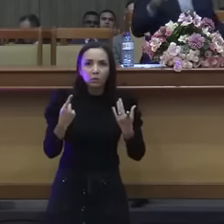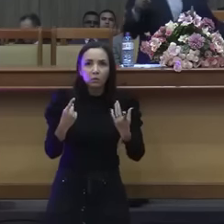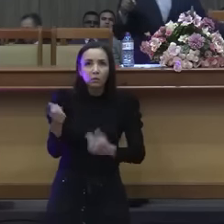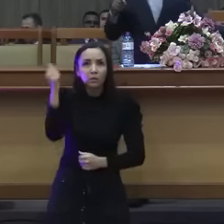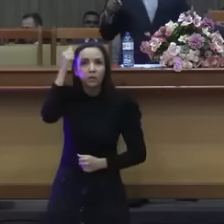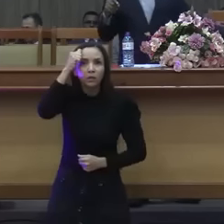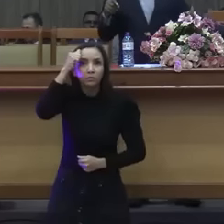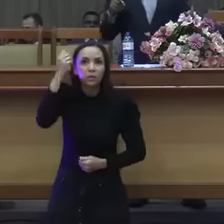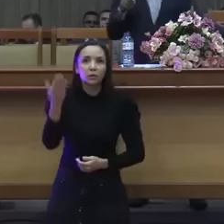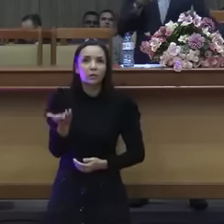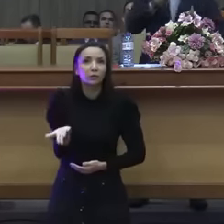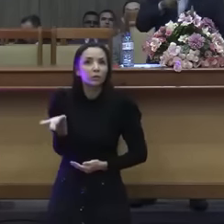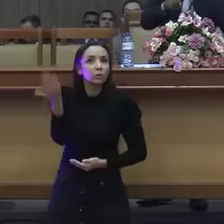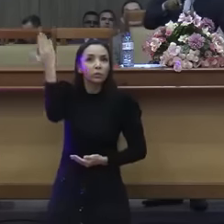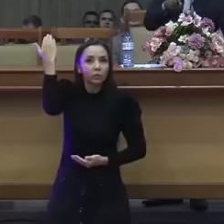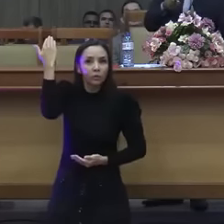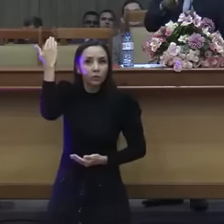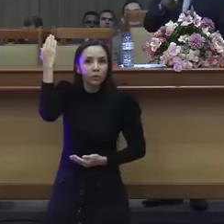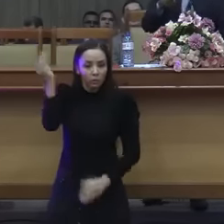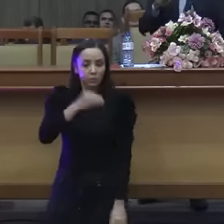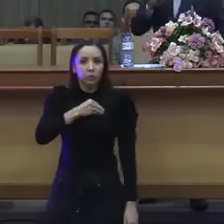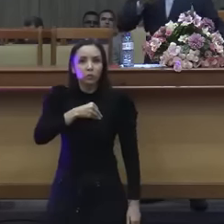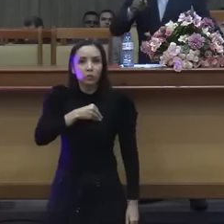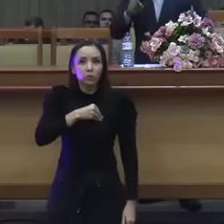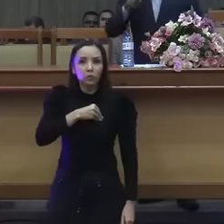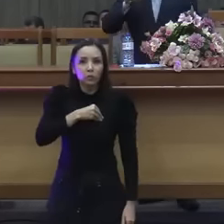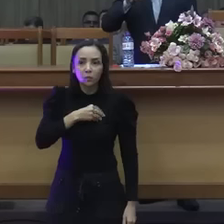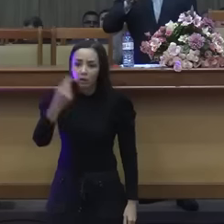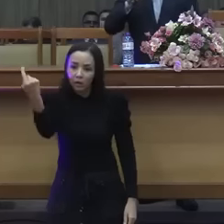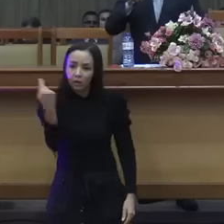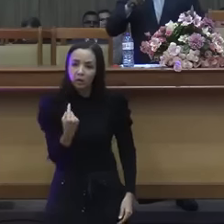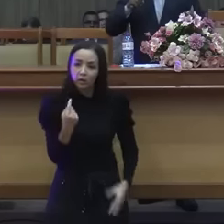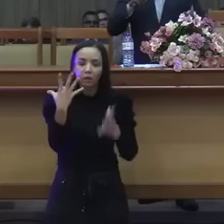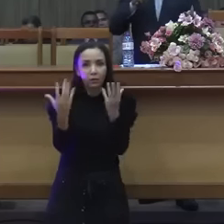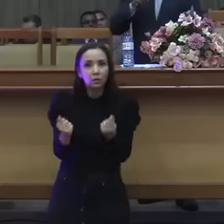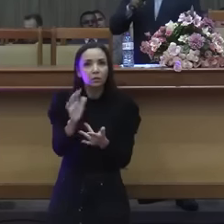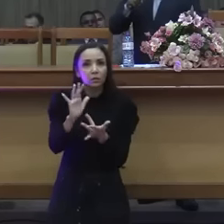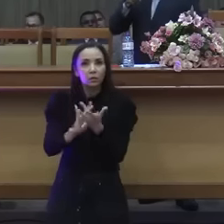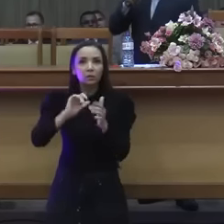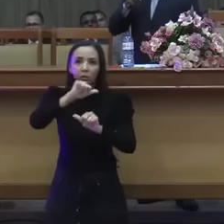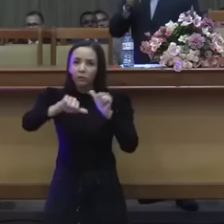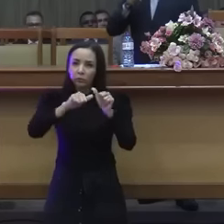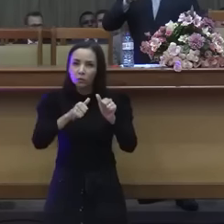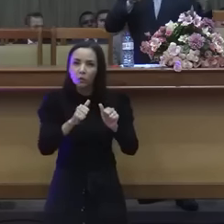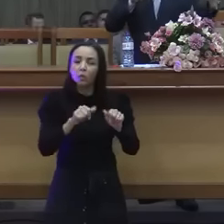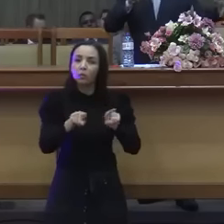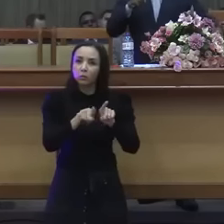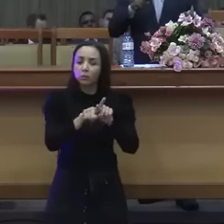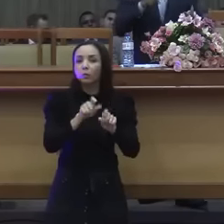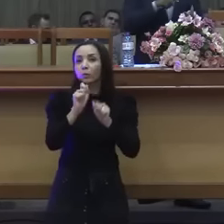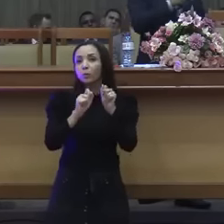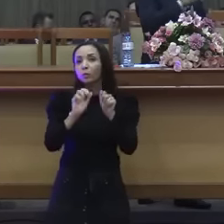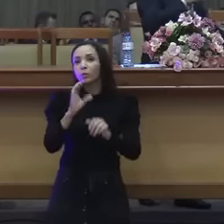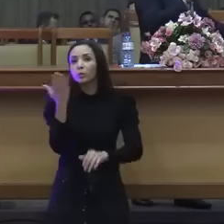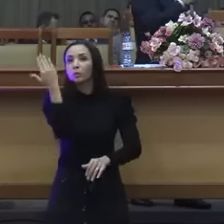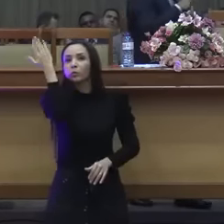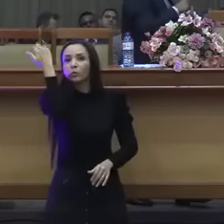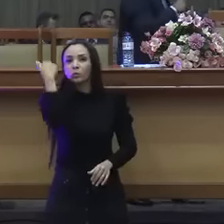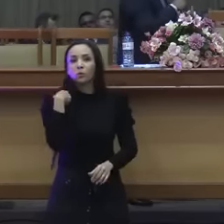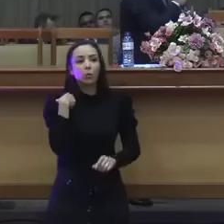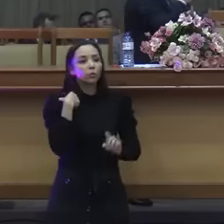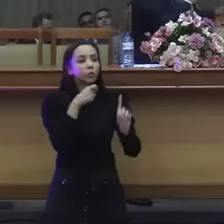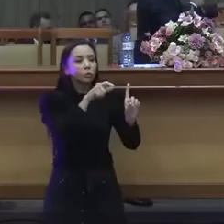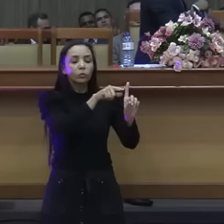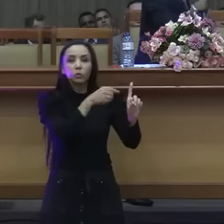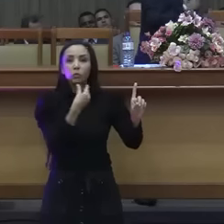Pastor, era quando eu estava na bagaceira. Um dia eu fui expulsar um demônio de um rapaz que ele era do tráfico e aí eu fui lá orar por ele. Chamaram para me